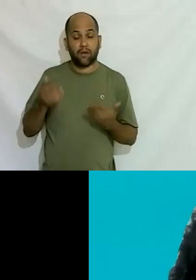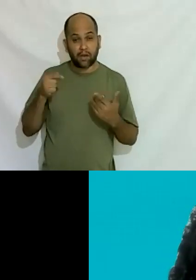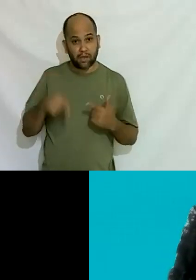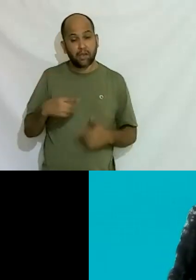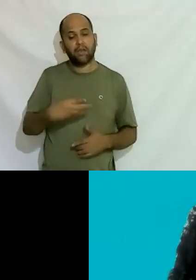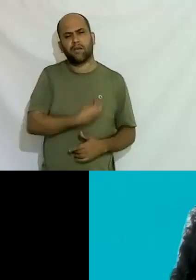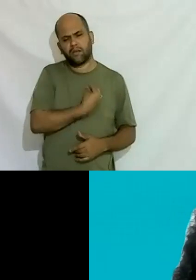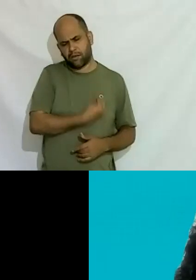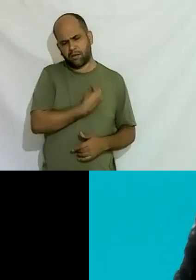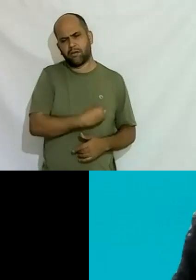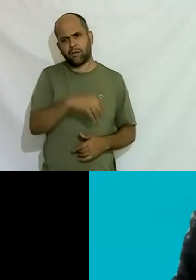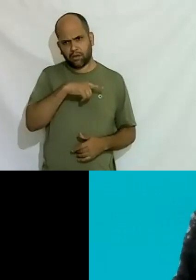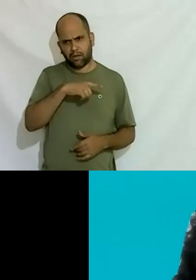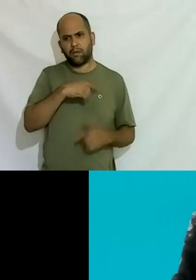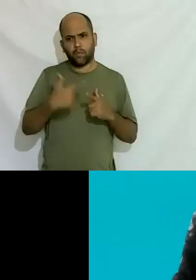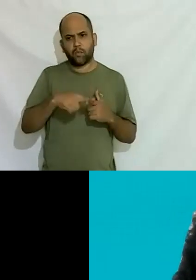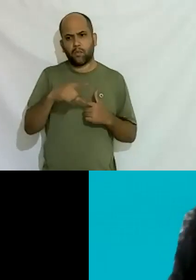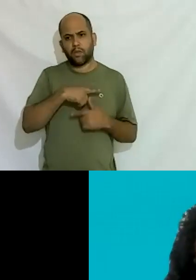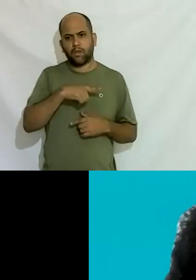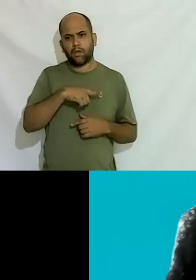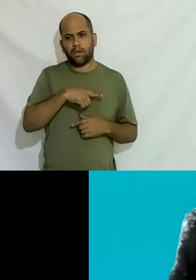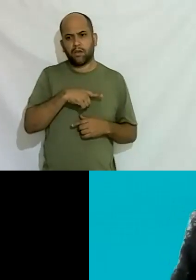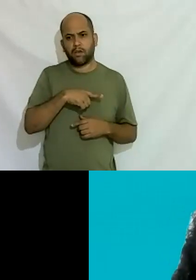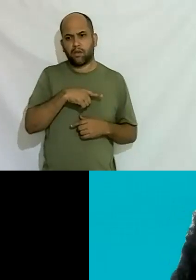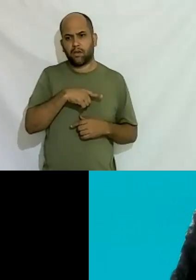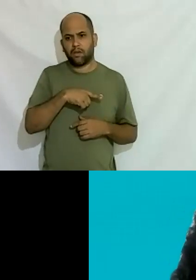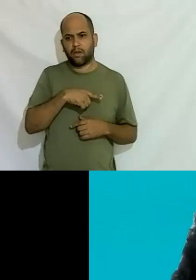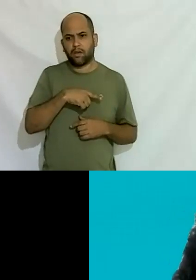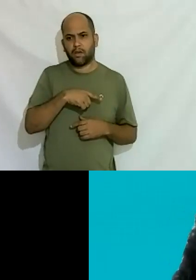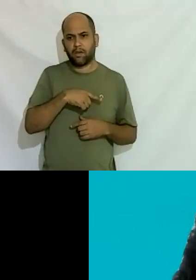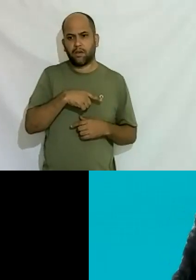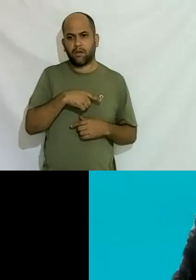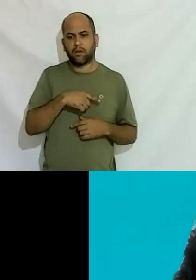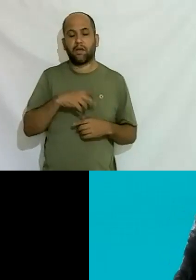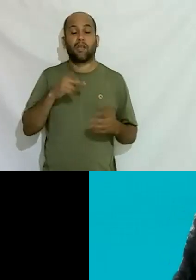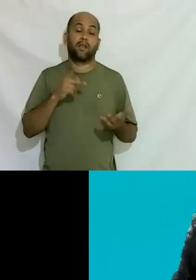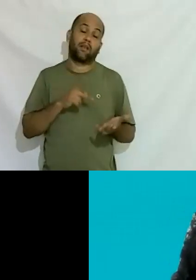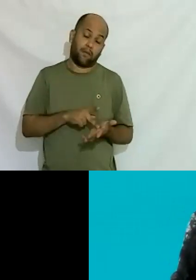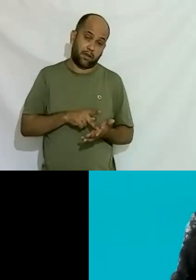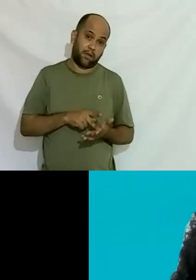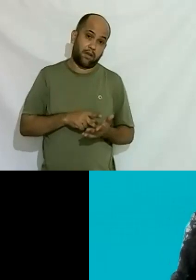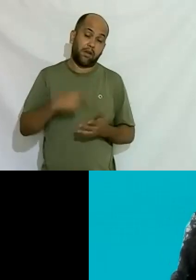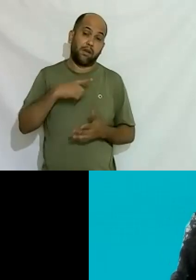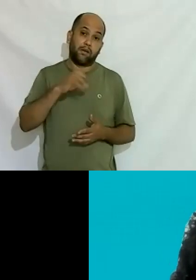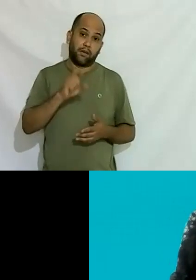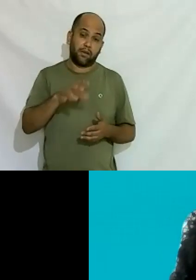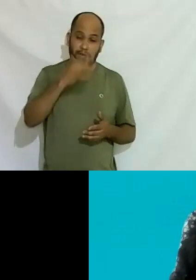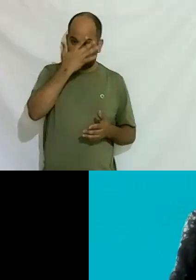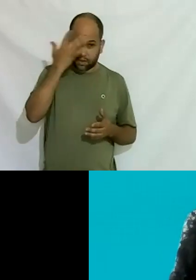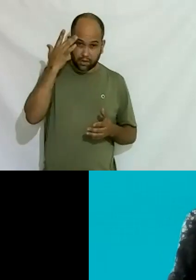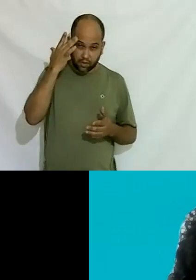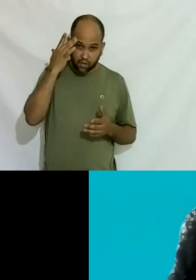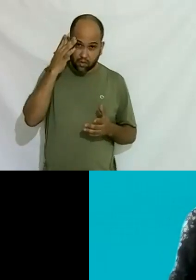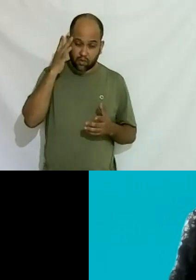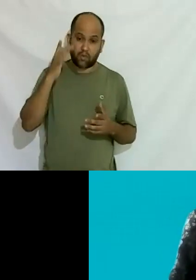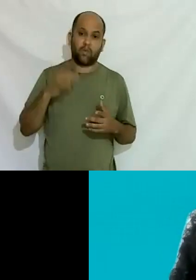existe tem problema tem realmente eu ser uma pessoa privilegiada estar em São Paulo